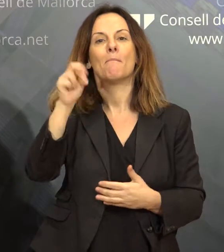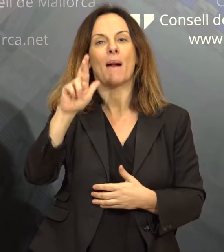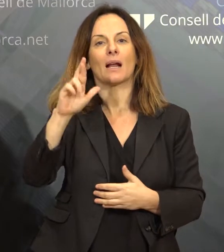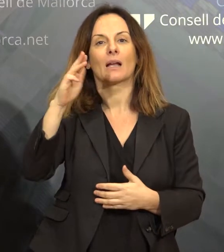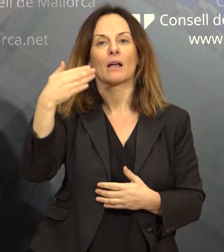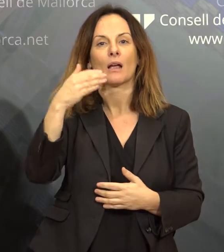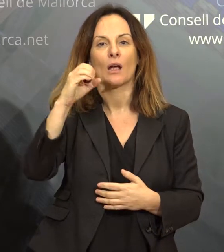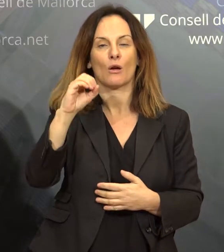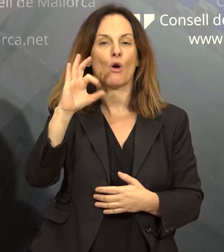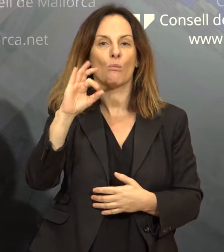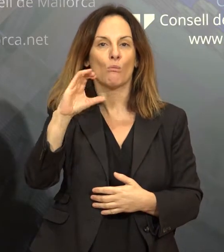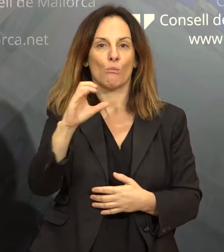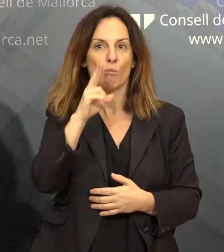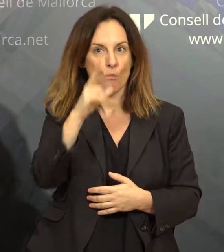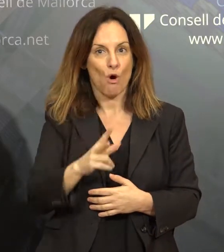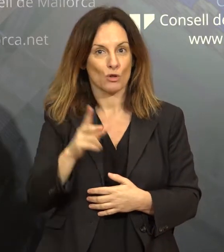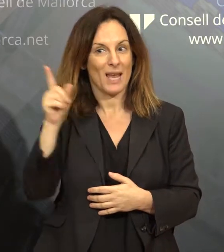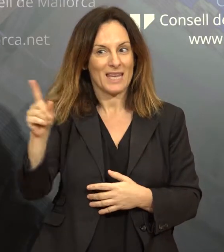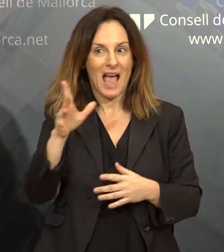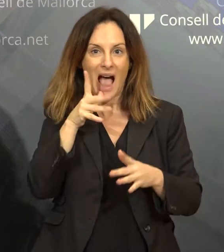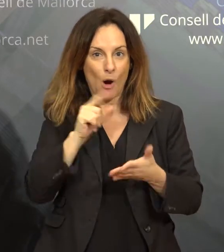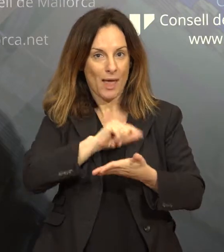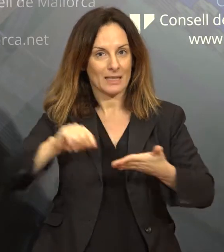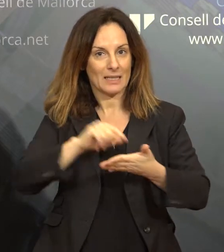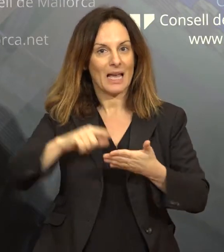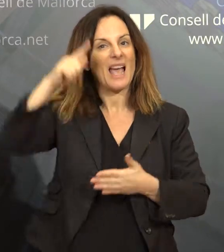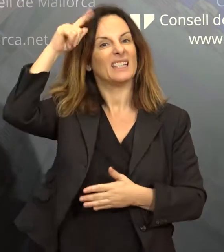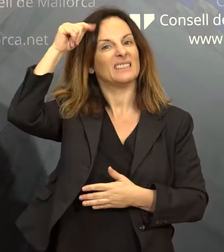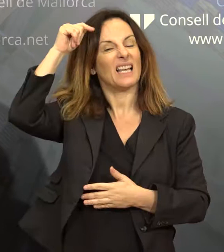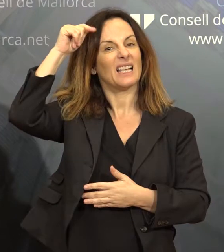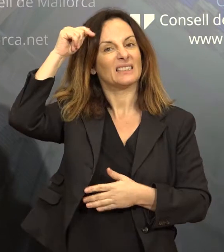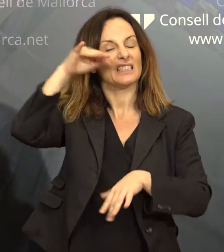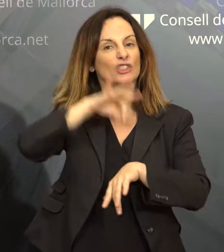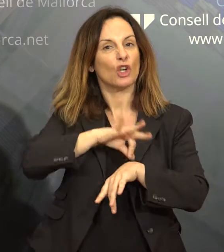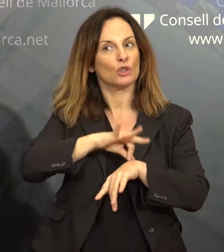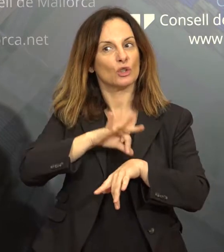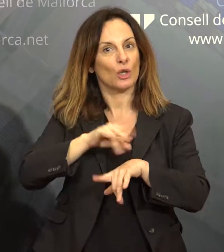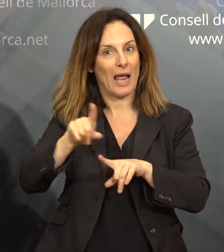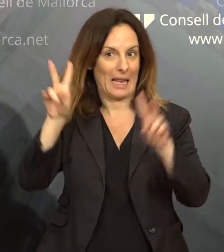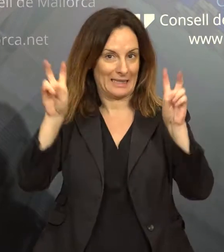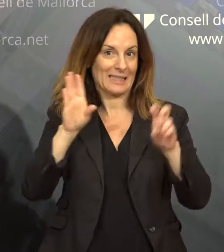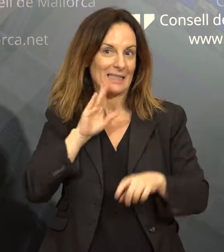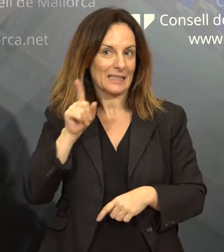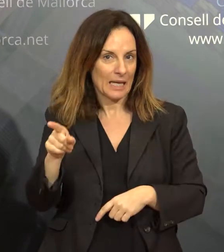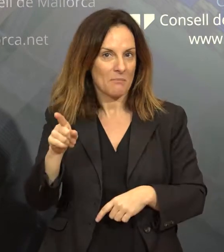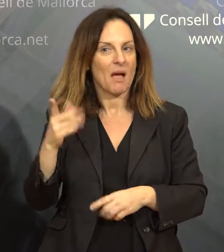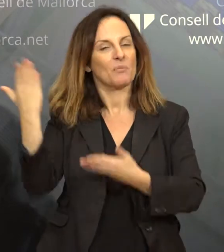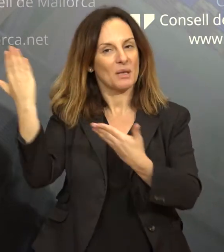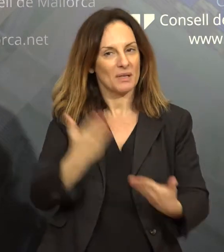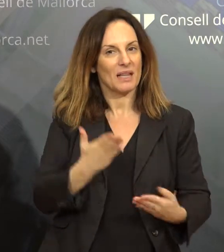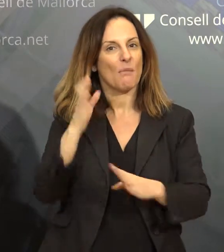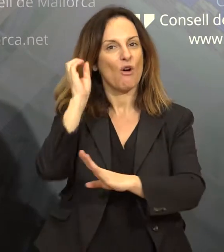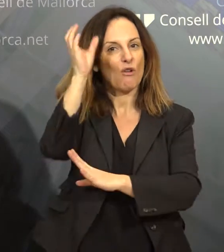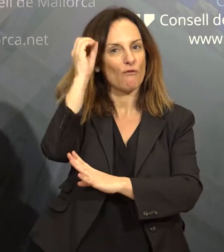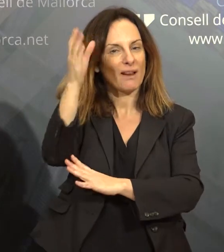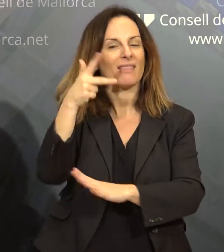a fer-nos un resumem de què supuso i cuándo i con què nombres la